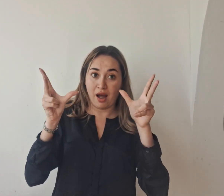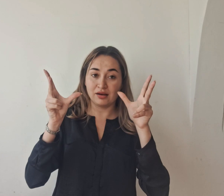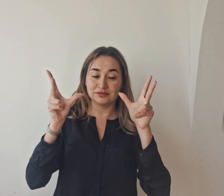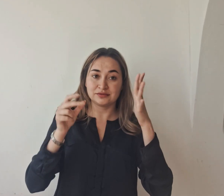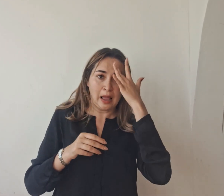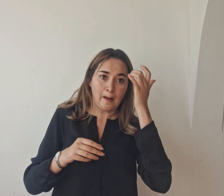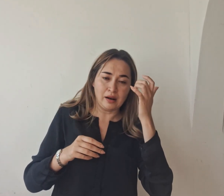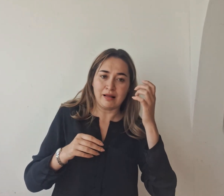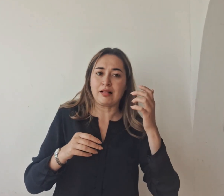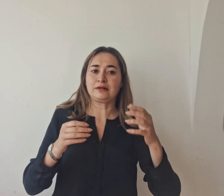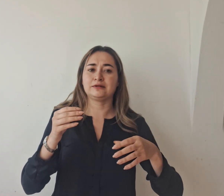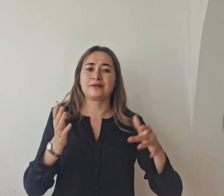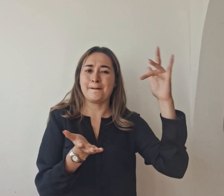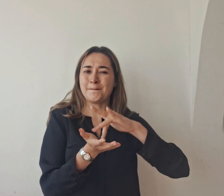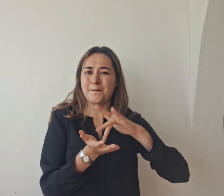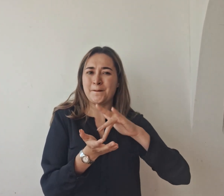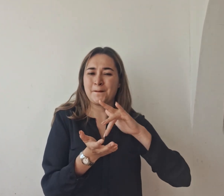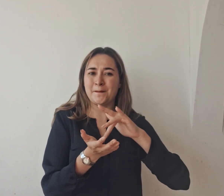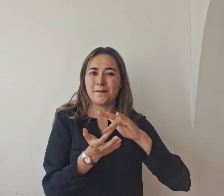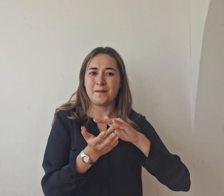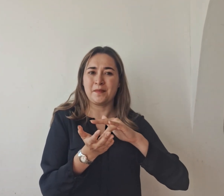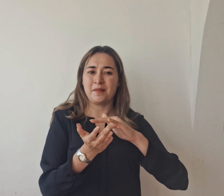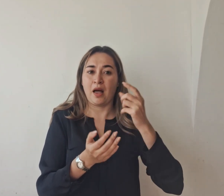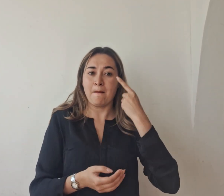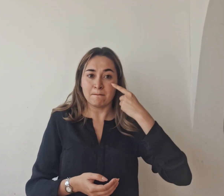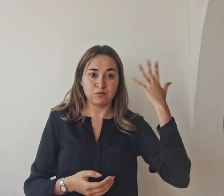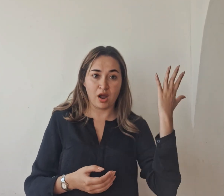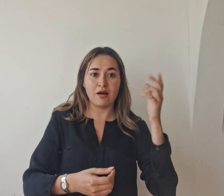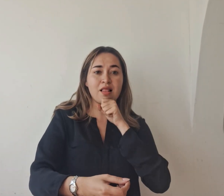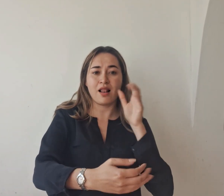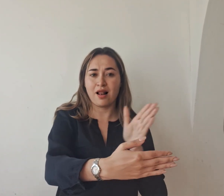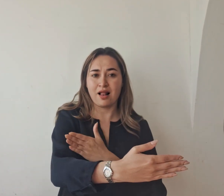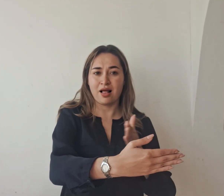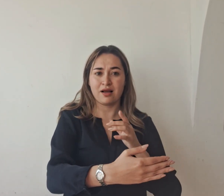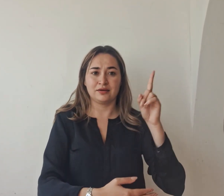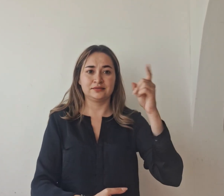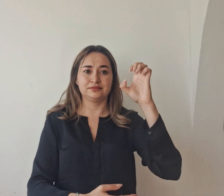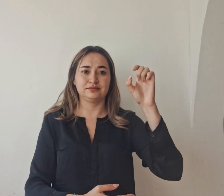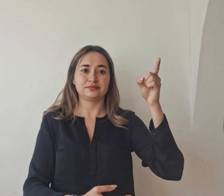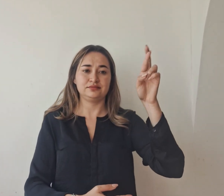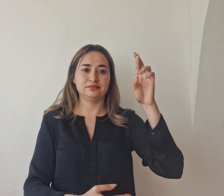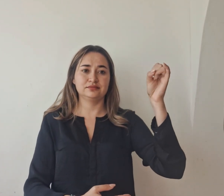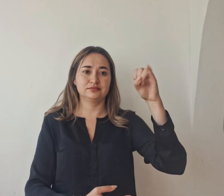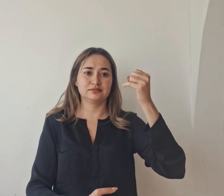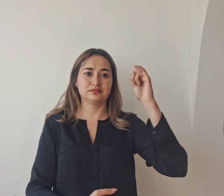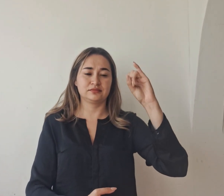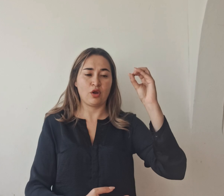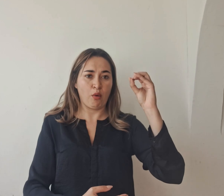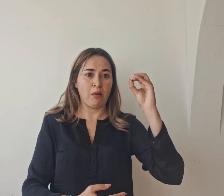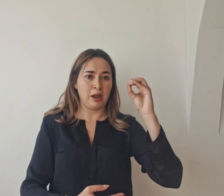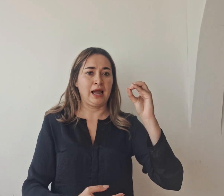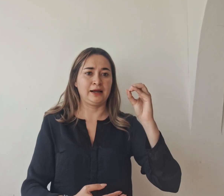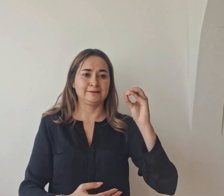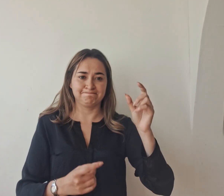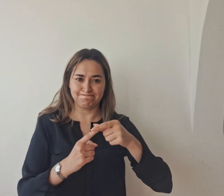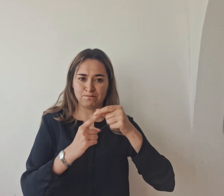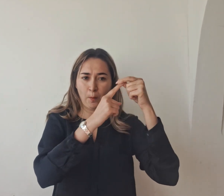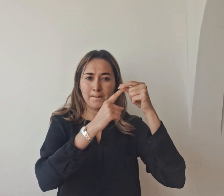participación del reconocido cantante Sergio Jiménez, cuya voz añadió un toque especial al evento, emocionando al